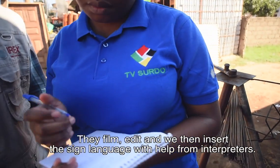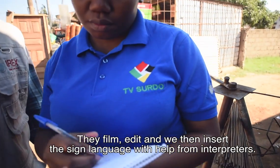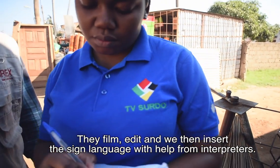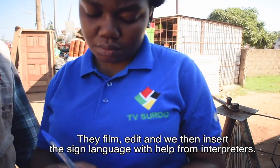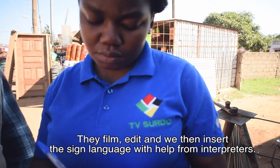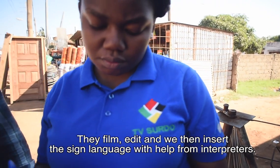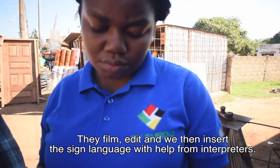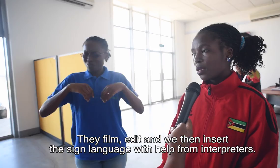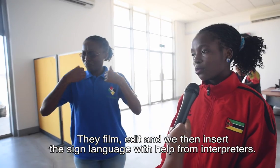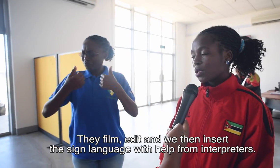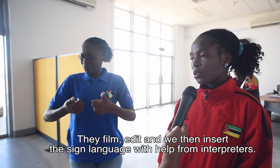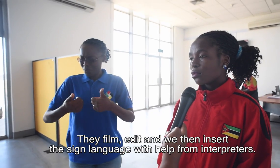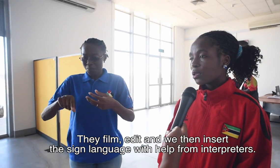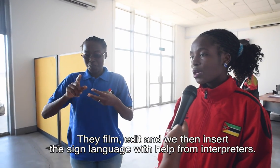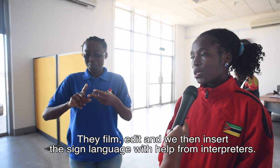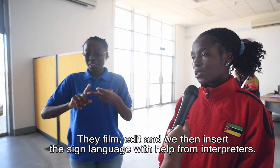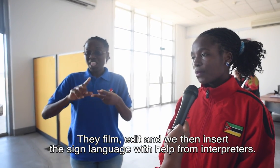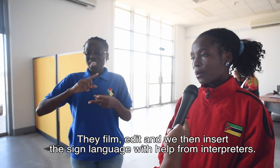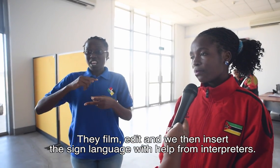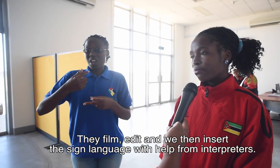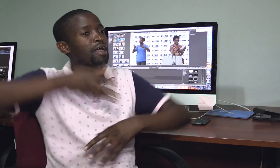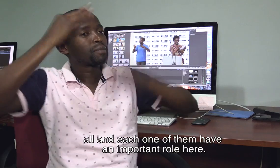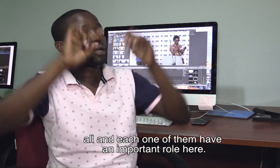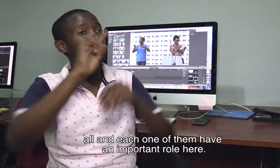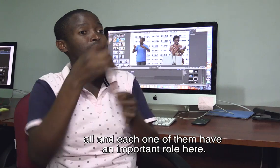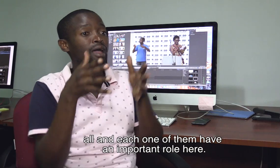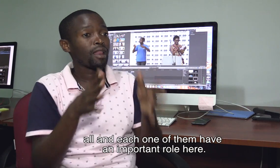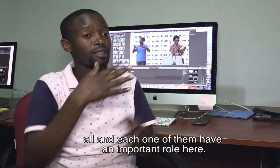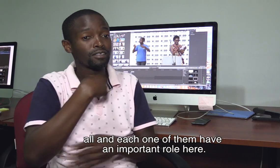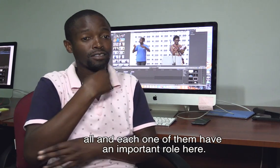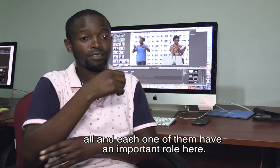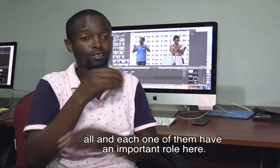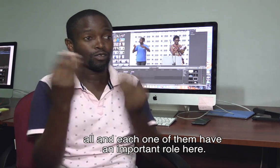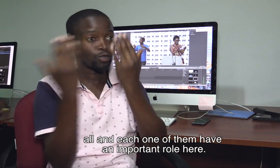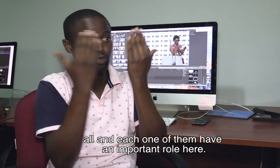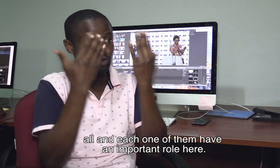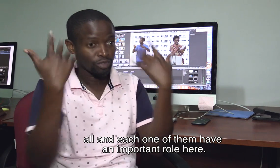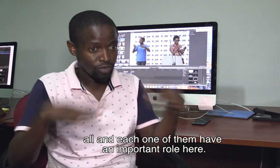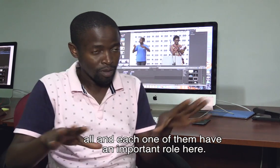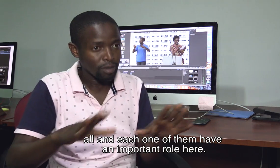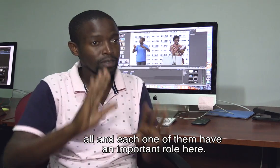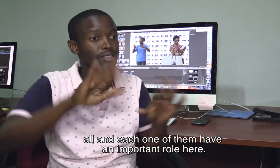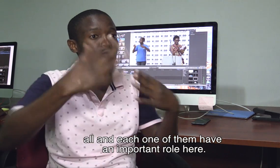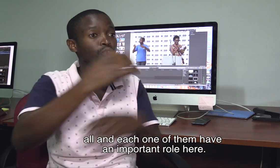inserimos a linguagem de sinais através da intérprete. Todos e cada um tem um papel importante aqui.